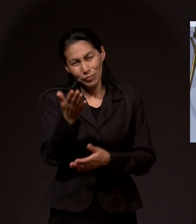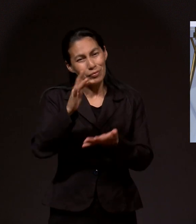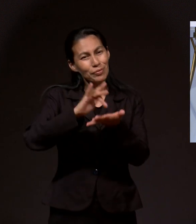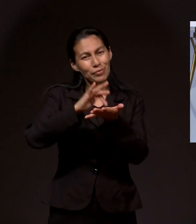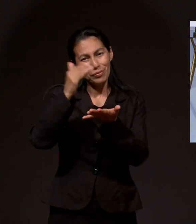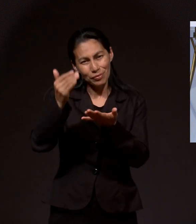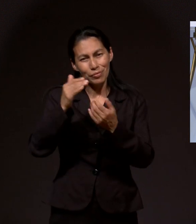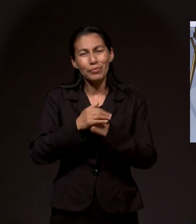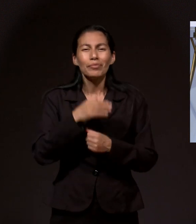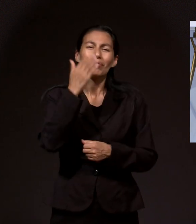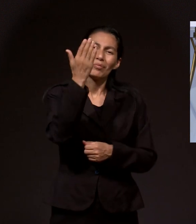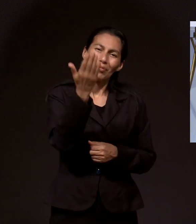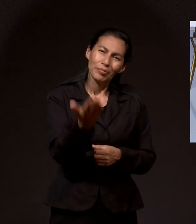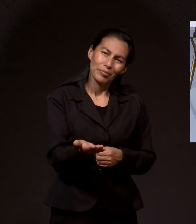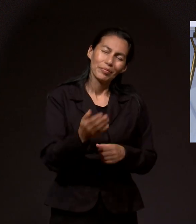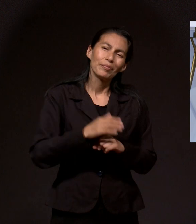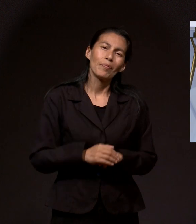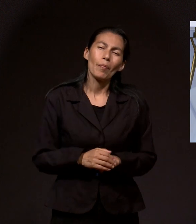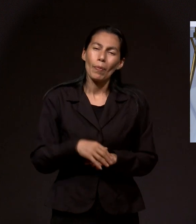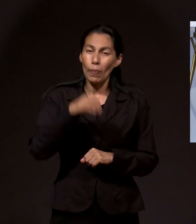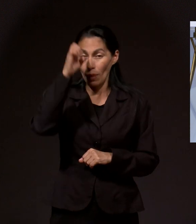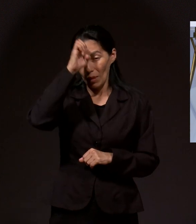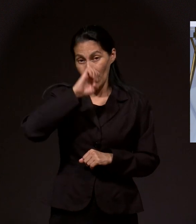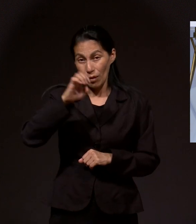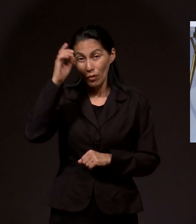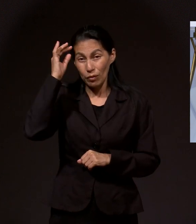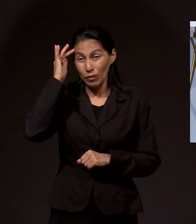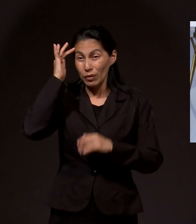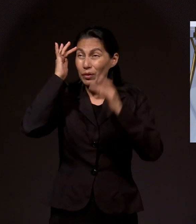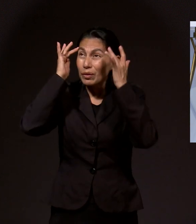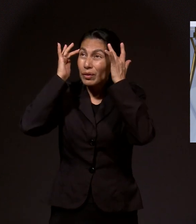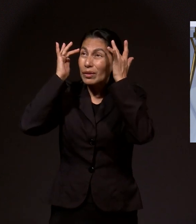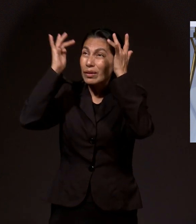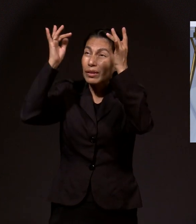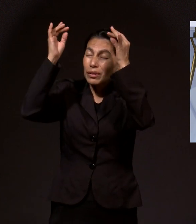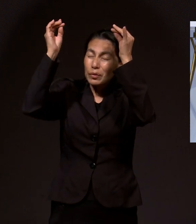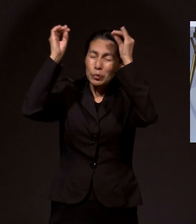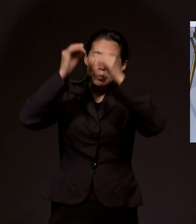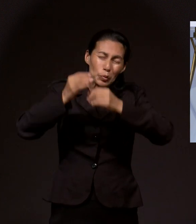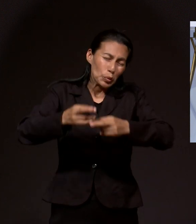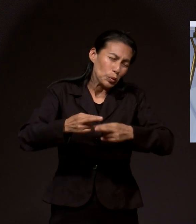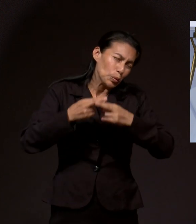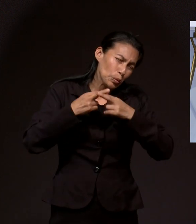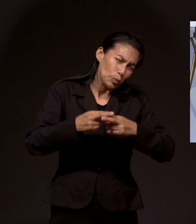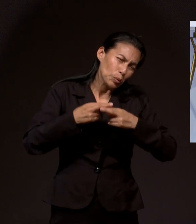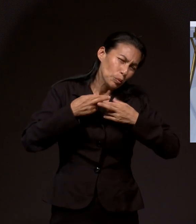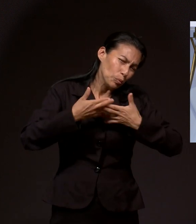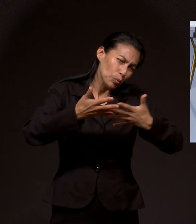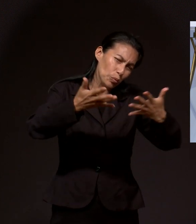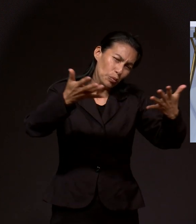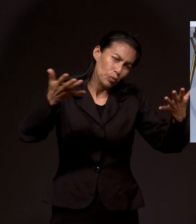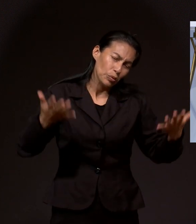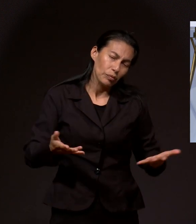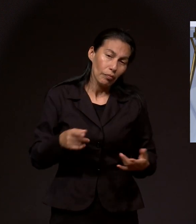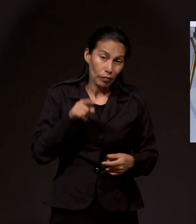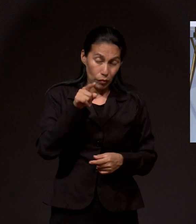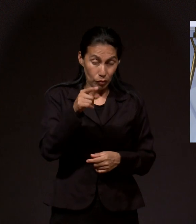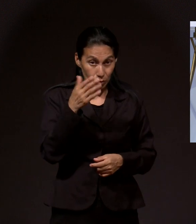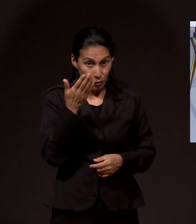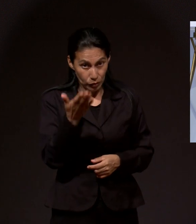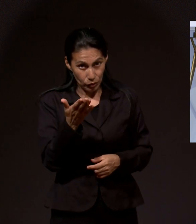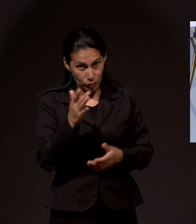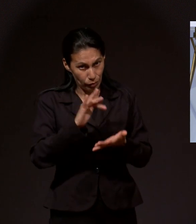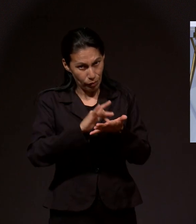ustedes por sus peticiones y por ustedes mismos. El Espíritu de Dios es muy abundante y no solo